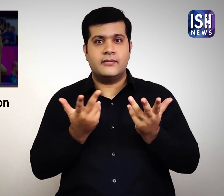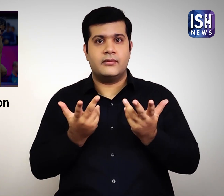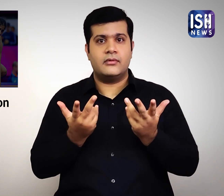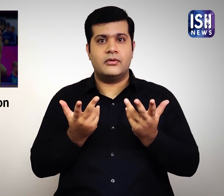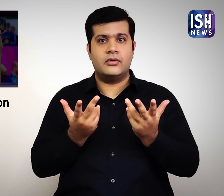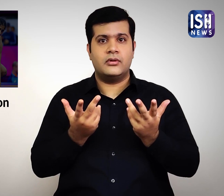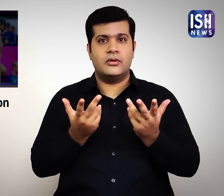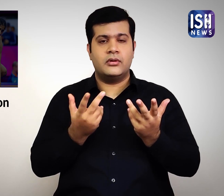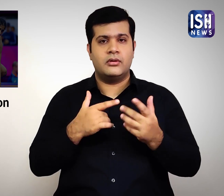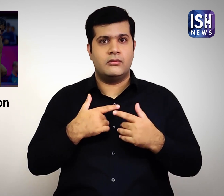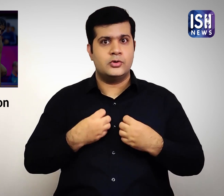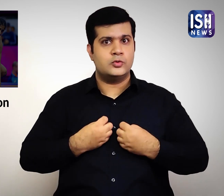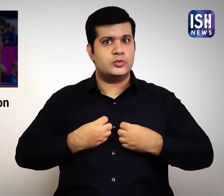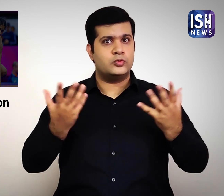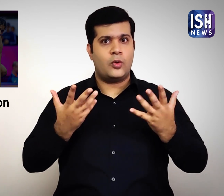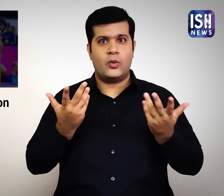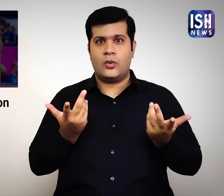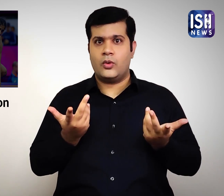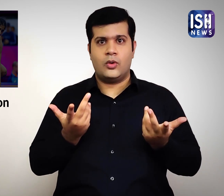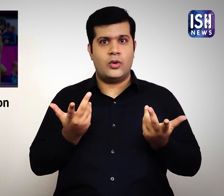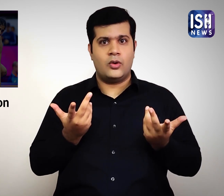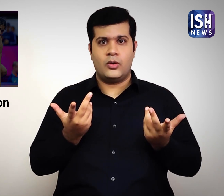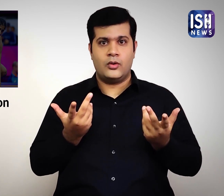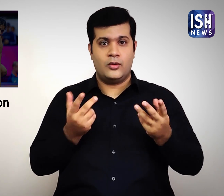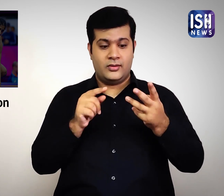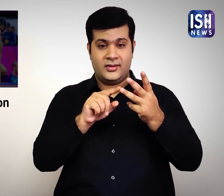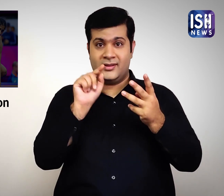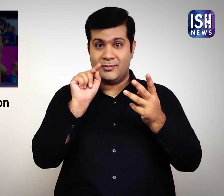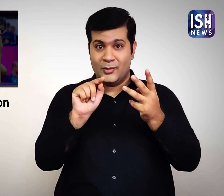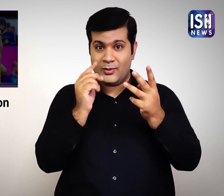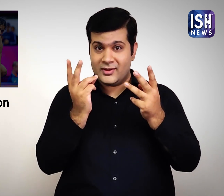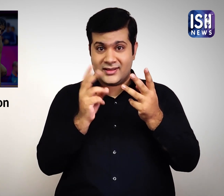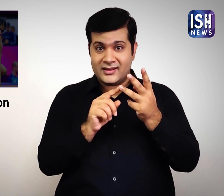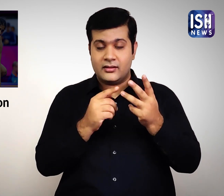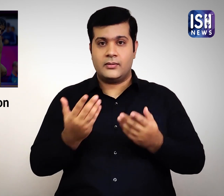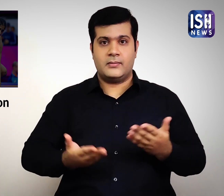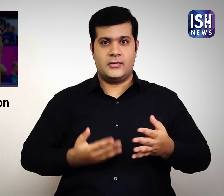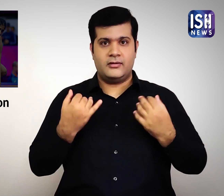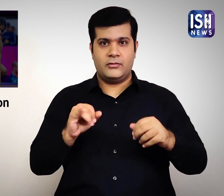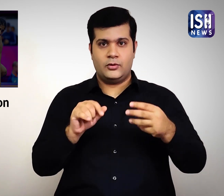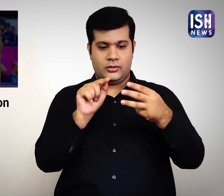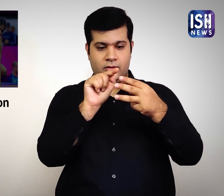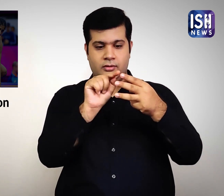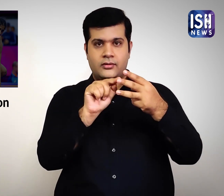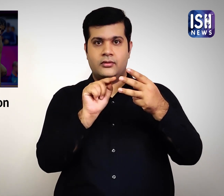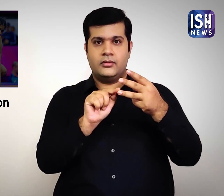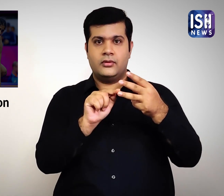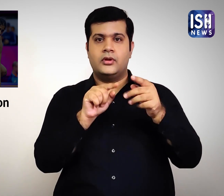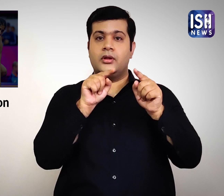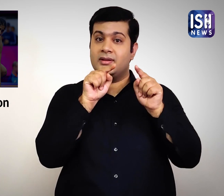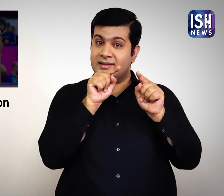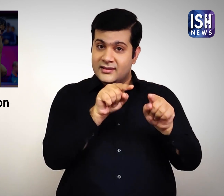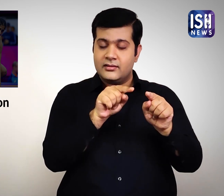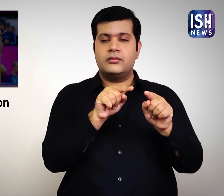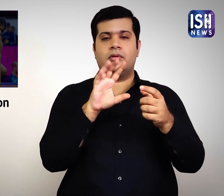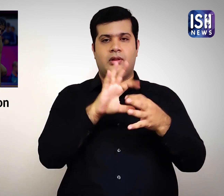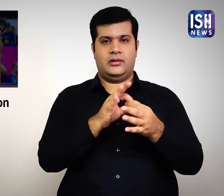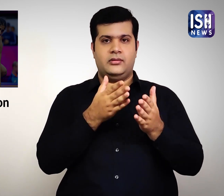चुना। लोग बहुत हैरान हुए। अनुशासन हीनता के यह तीन मामले थे जो उसके अस्थाई